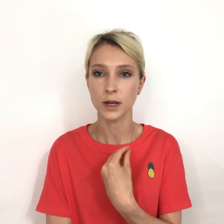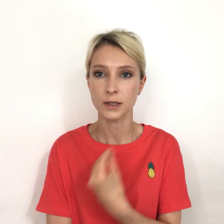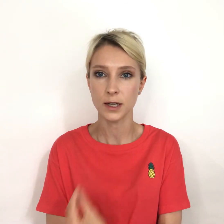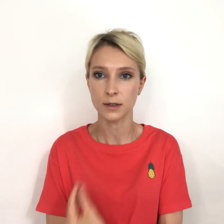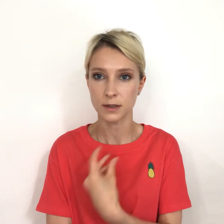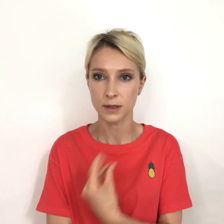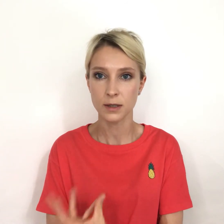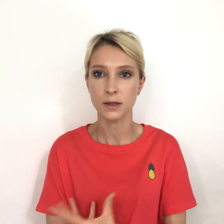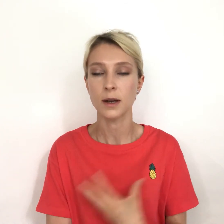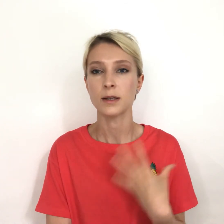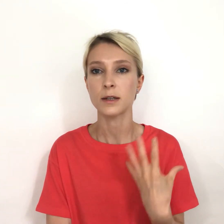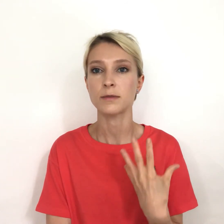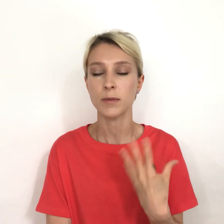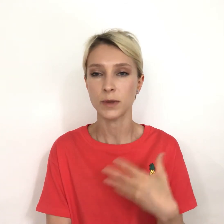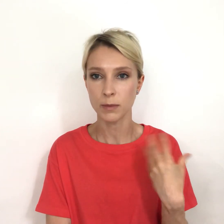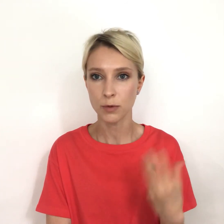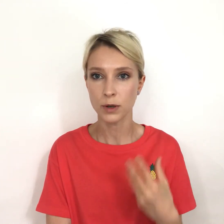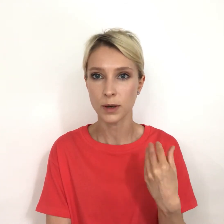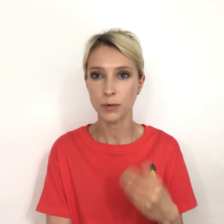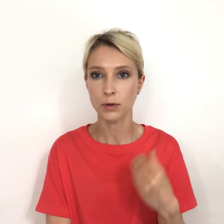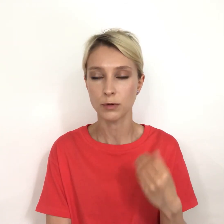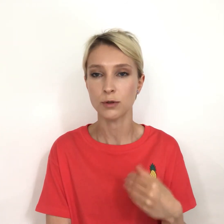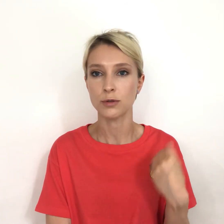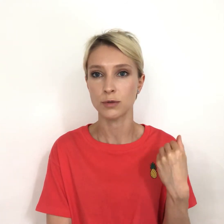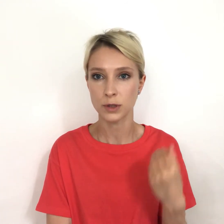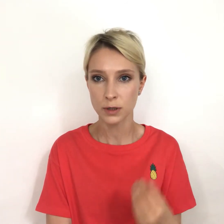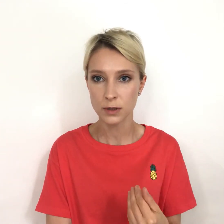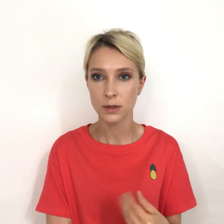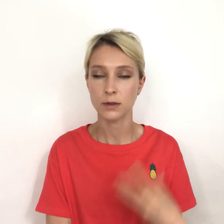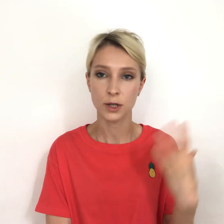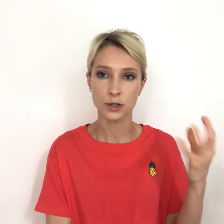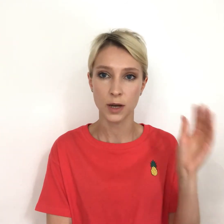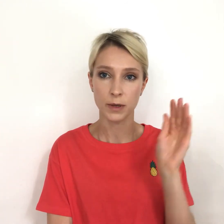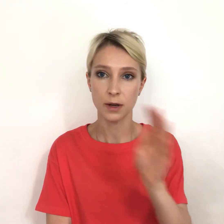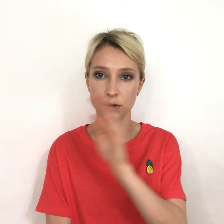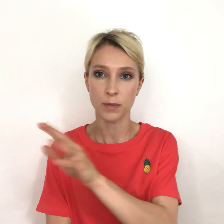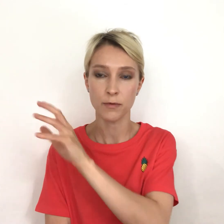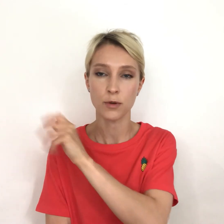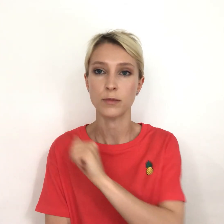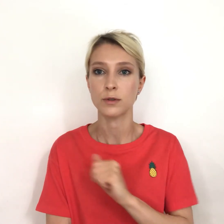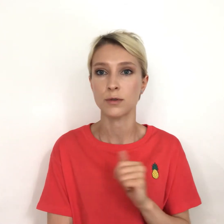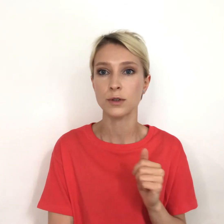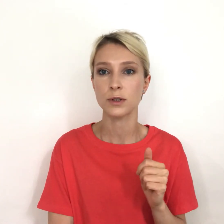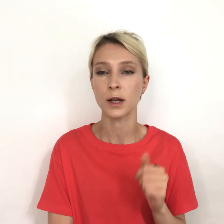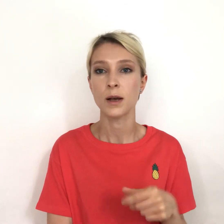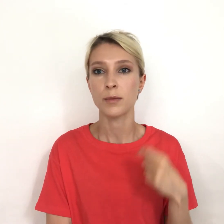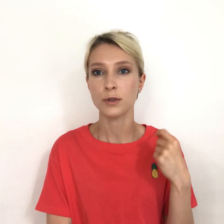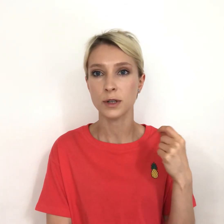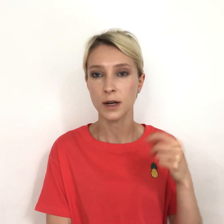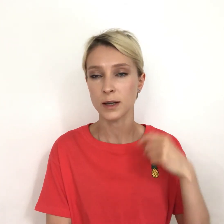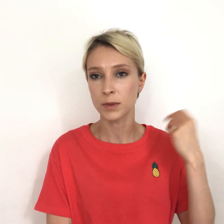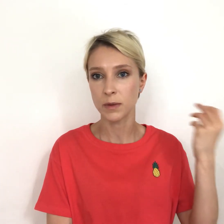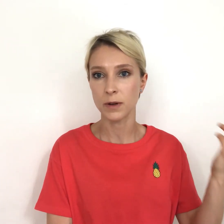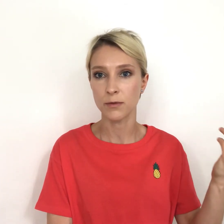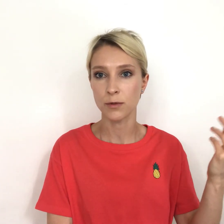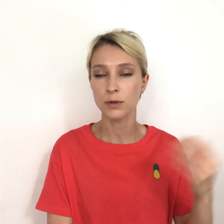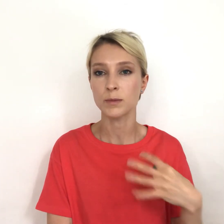отдельно съедите, даст вам намного-намного дольшую сытость, та же самая, да, все по формуле сходится. Просто когда мы добавляем фрукт, мы